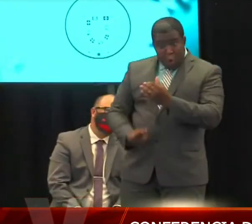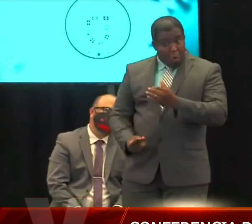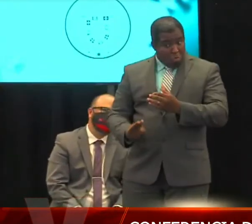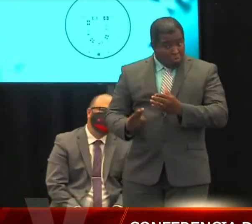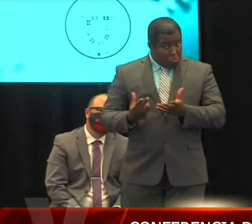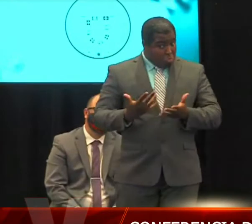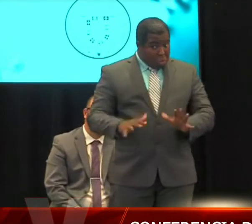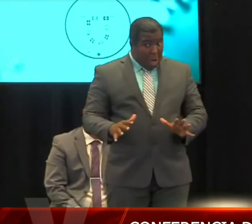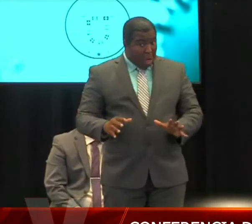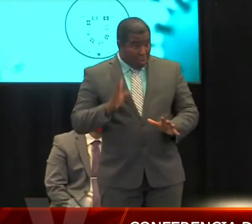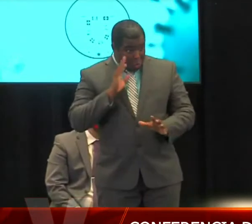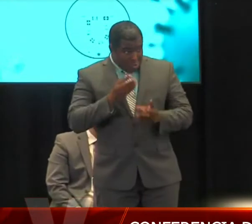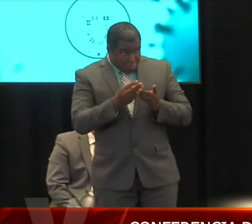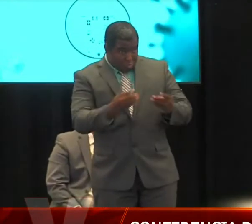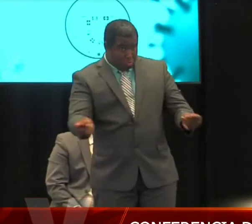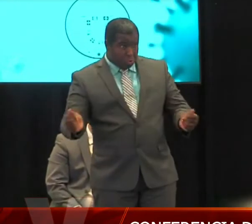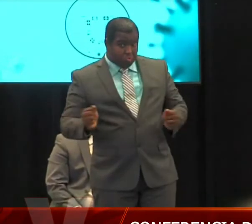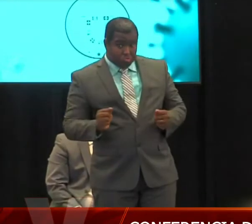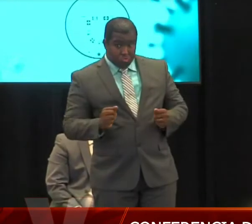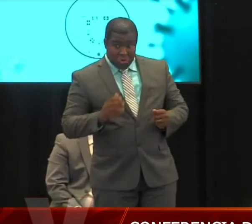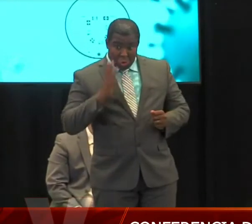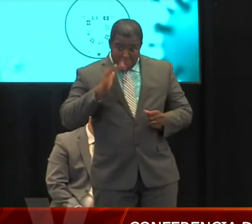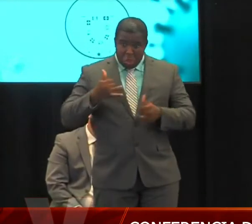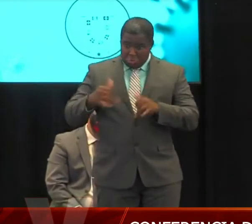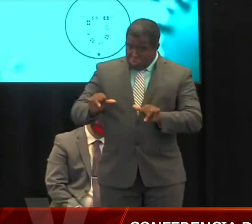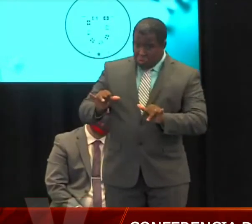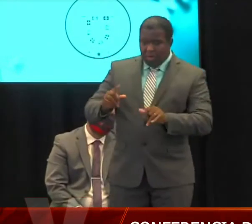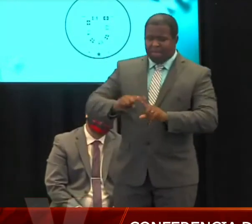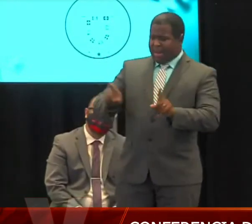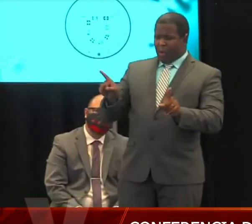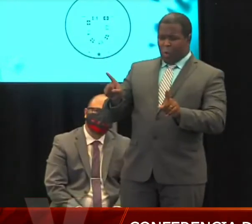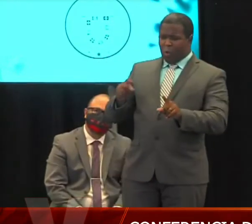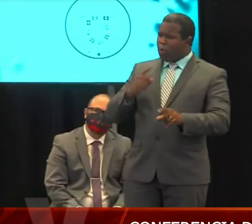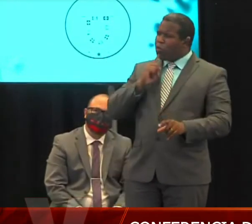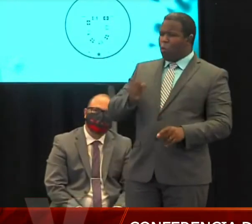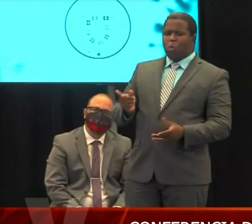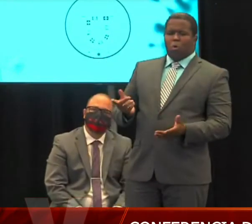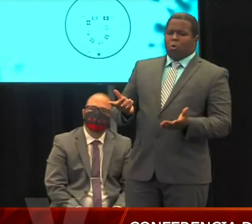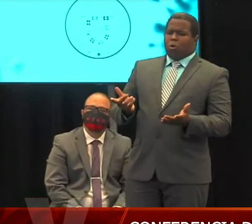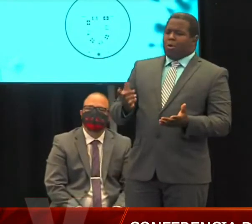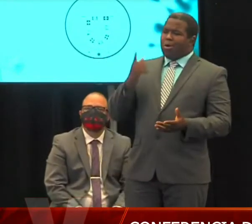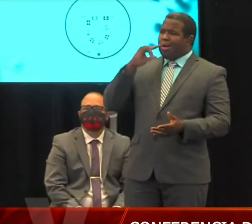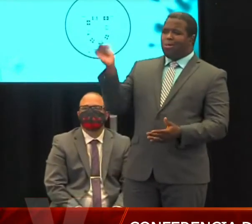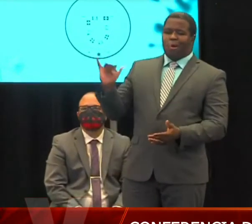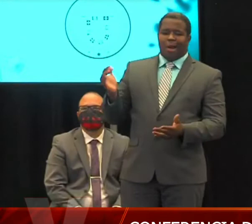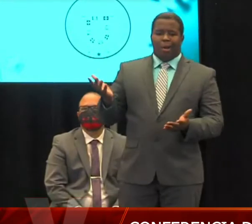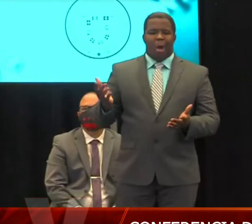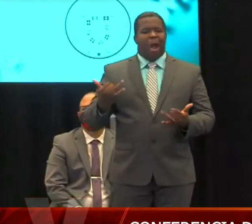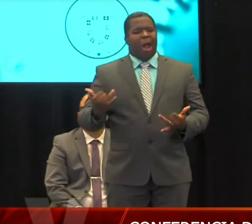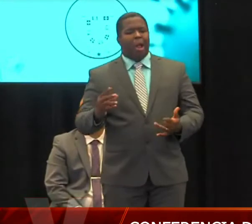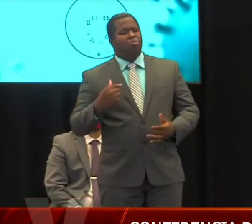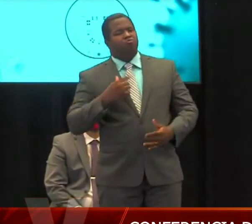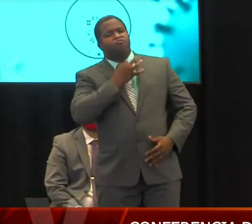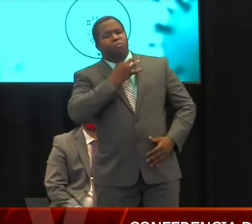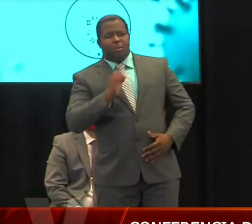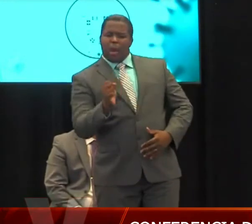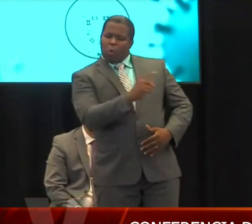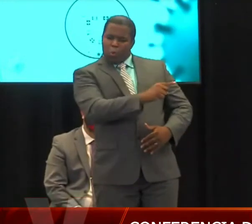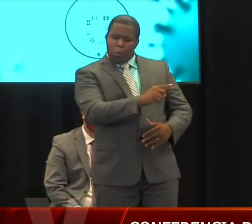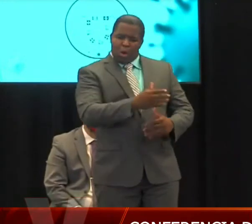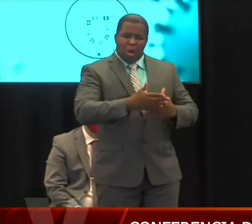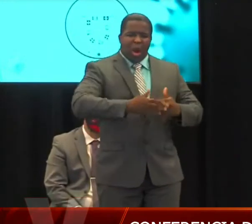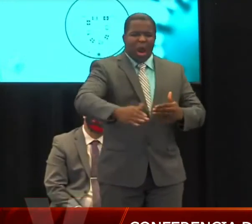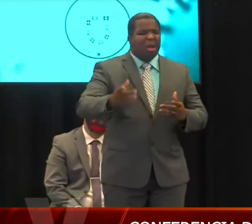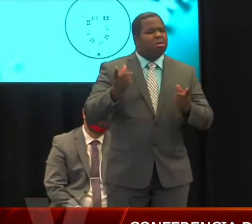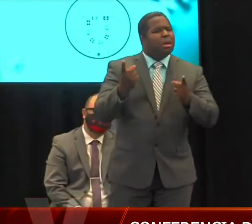proyección de que entonces el gobierno tendría el control absoluto de las decisiones a futuro? La primera pregunta que le hago, luego tengo otra más. No,